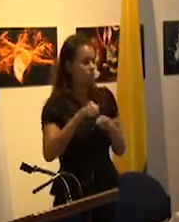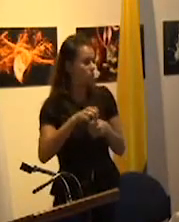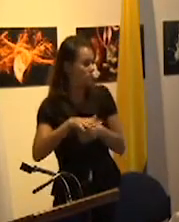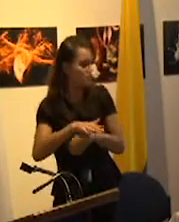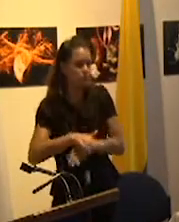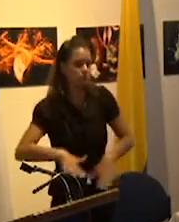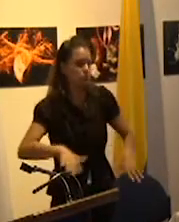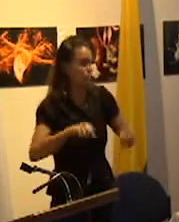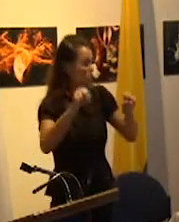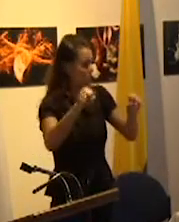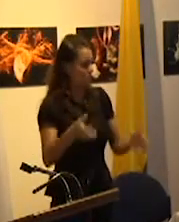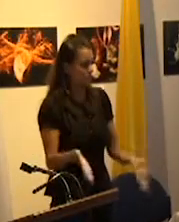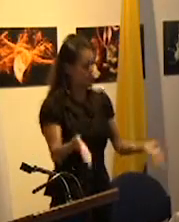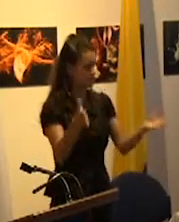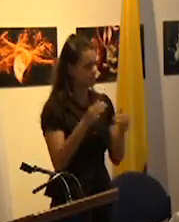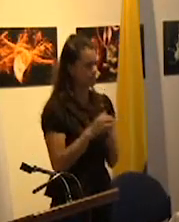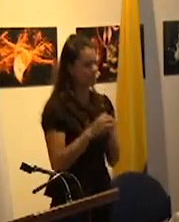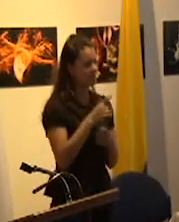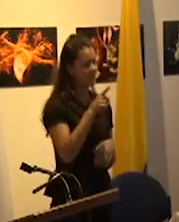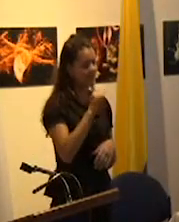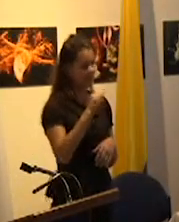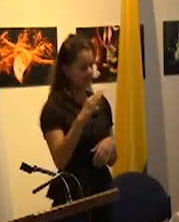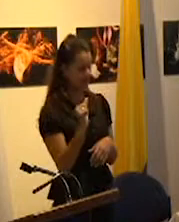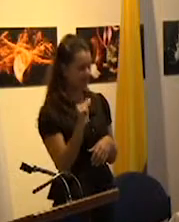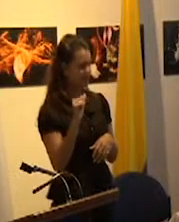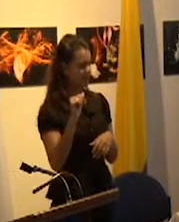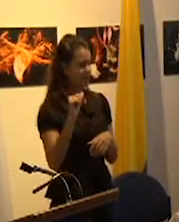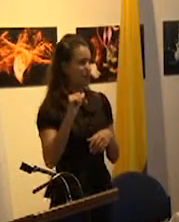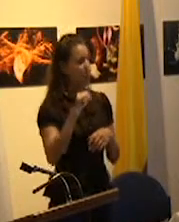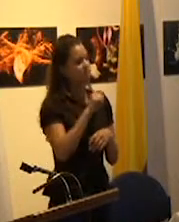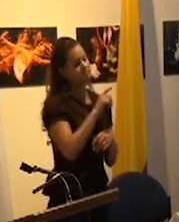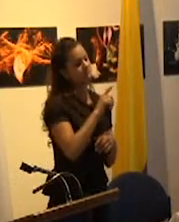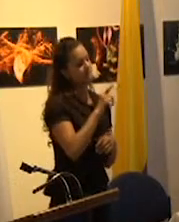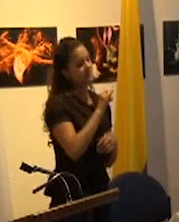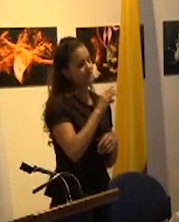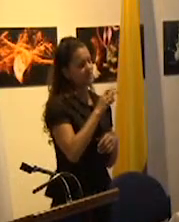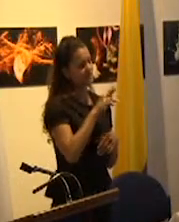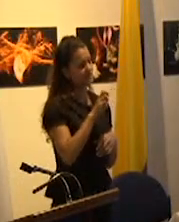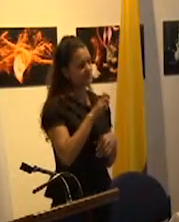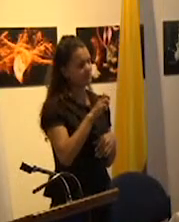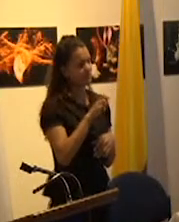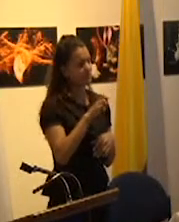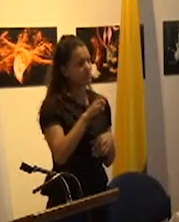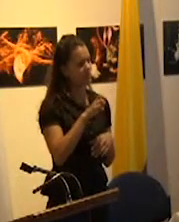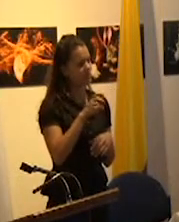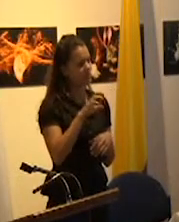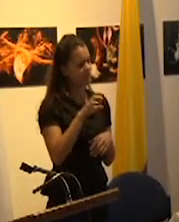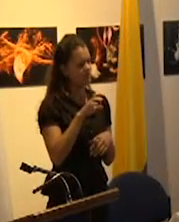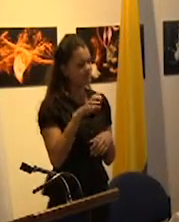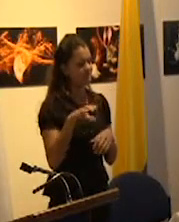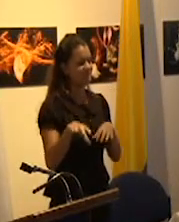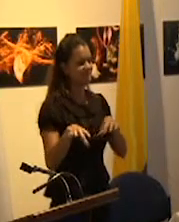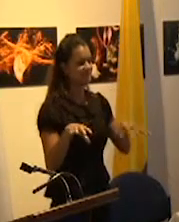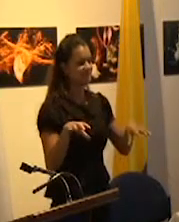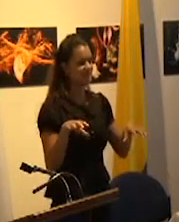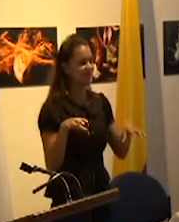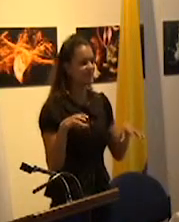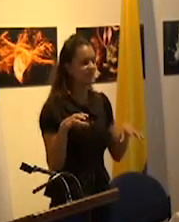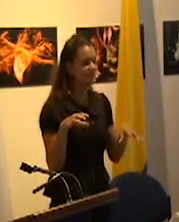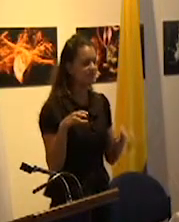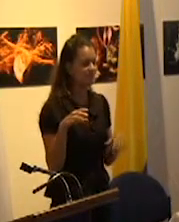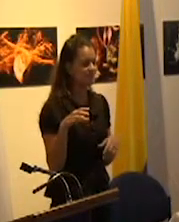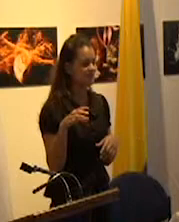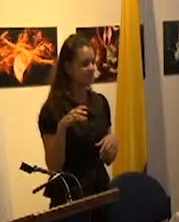la laica o la libre fueron los modos con los que se identificaron los partidarios de uno u otro modelo escolar dando